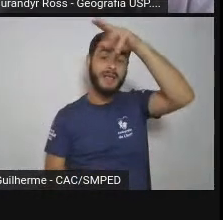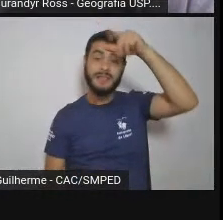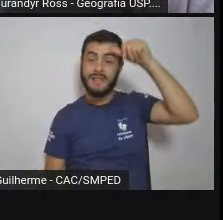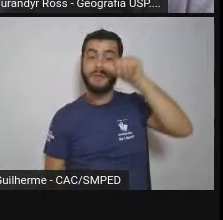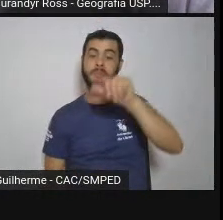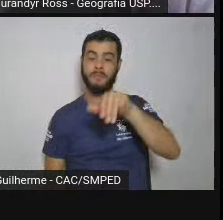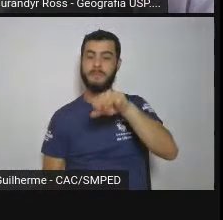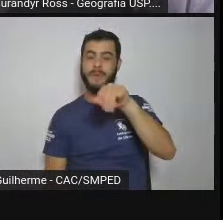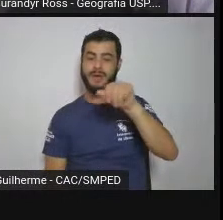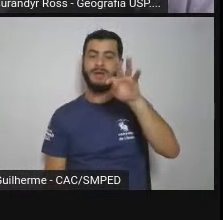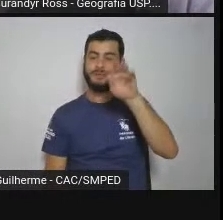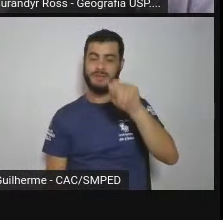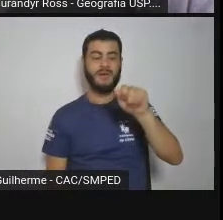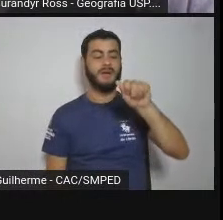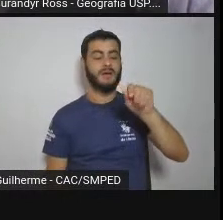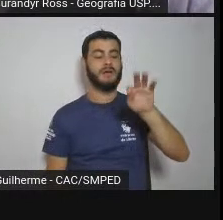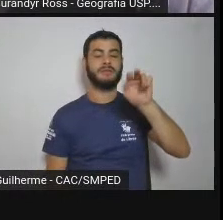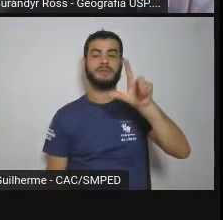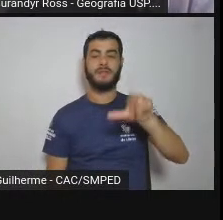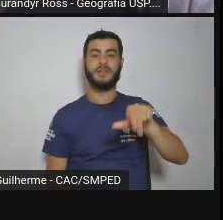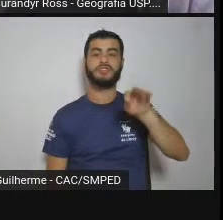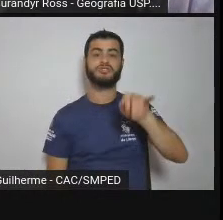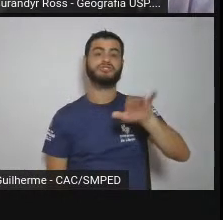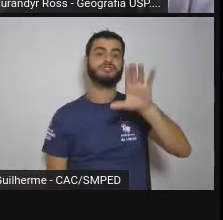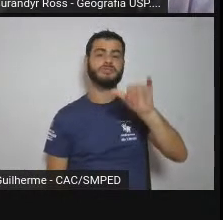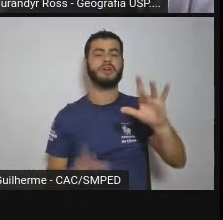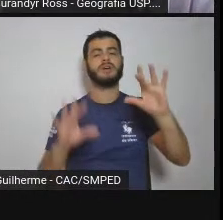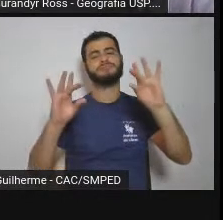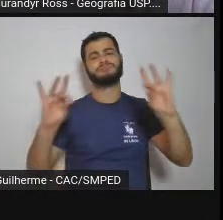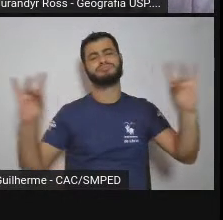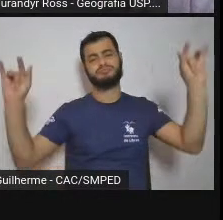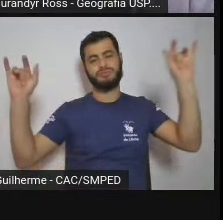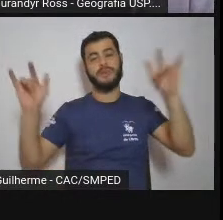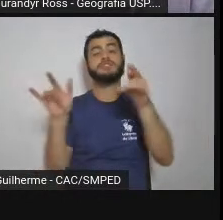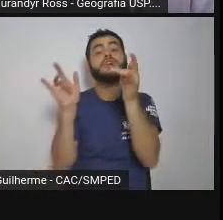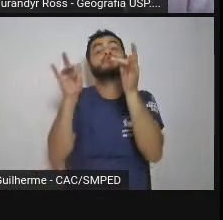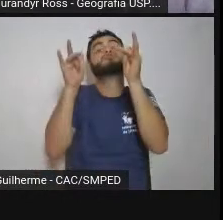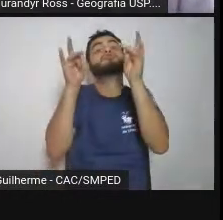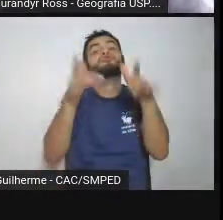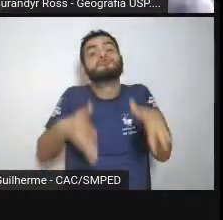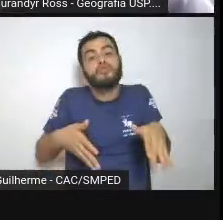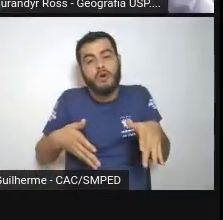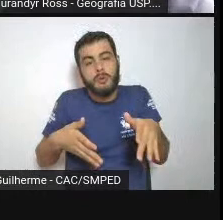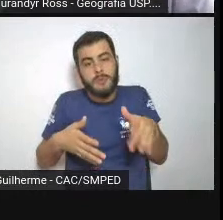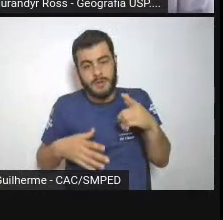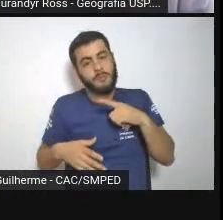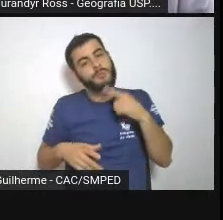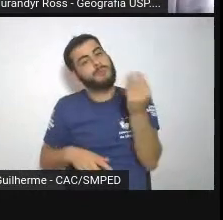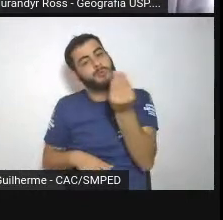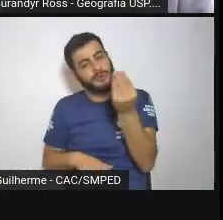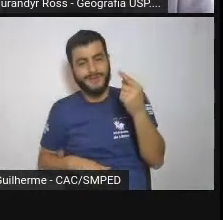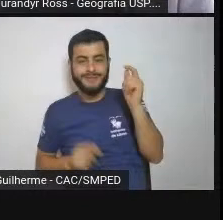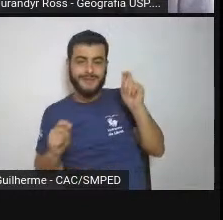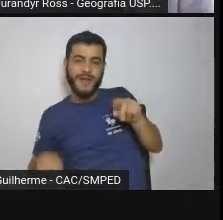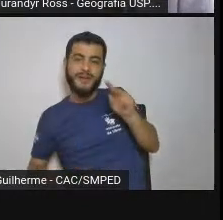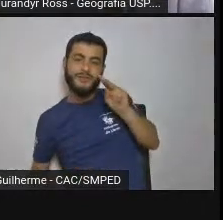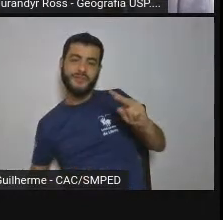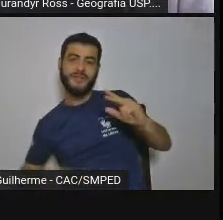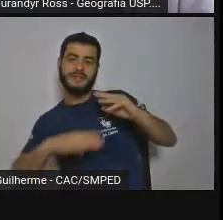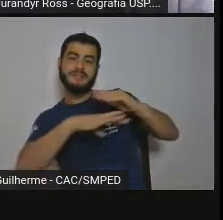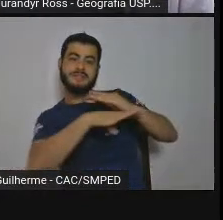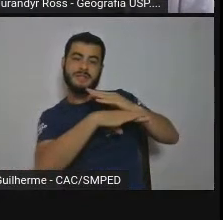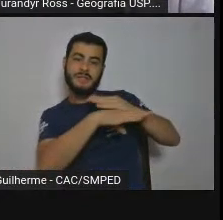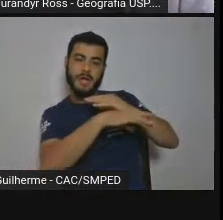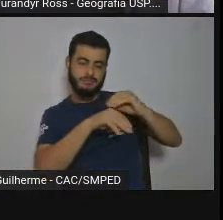isso aqui é um fragmento da mata atlântica, não é? No meio da cidade, não é? É uma